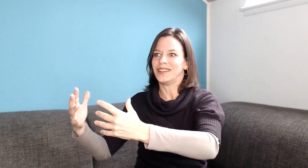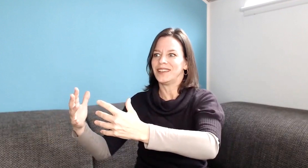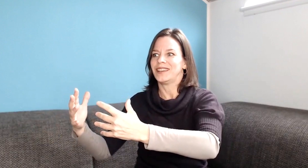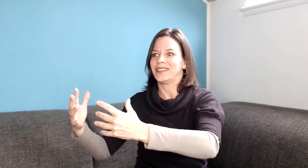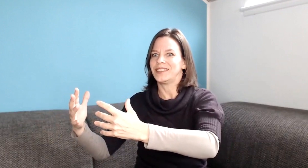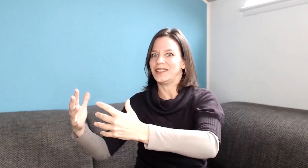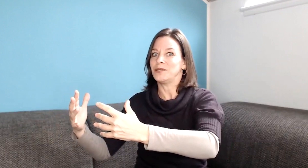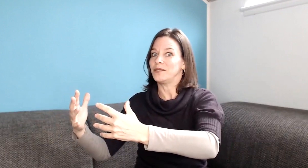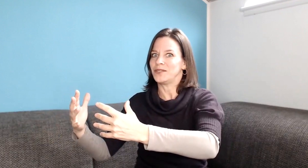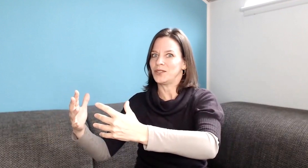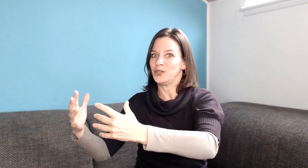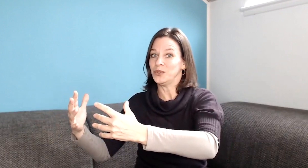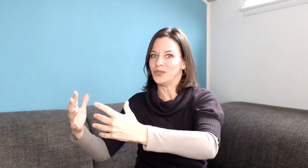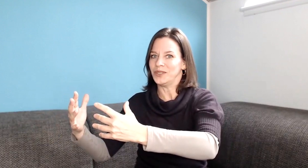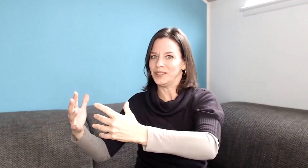gar nicht mehr weiß, was sie tun soll.